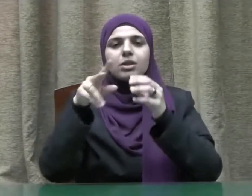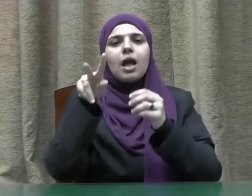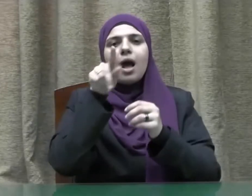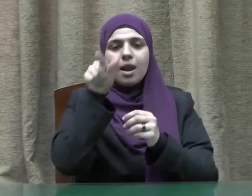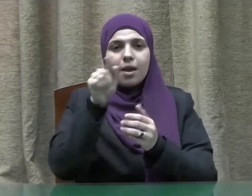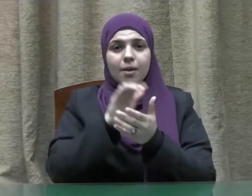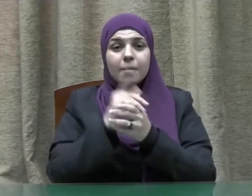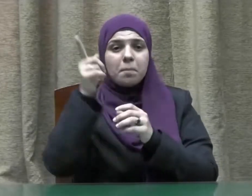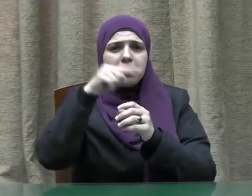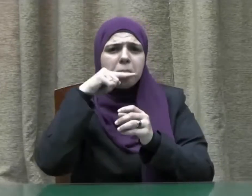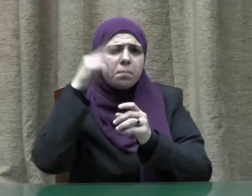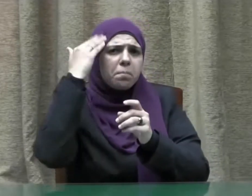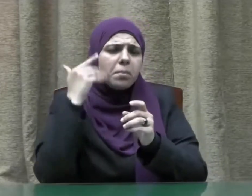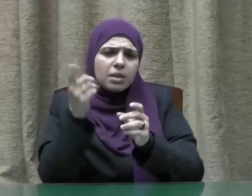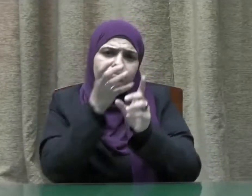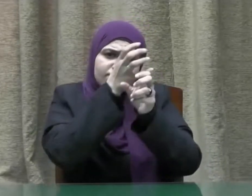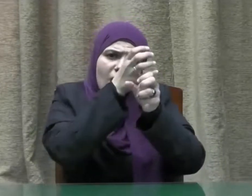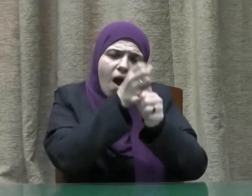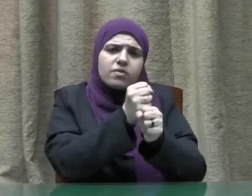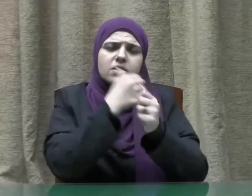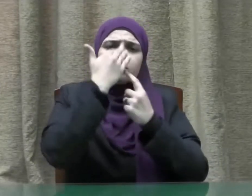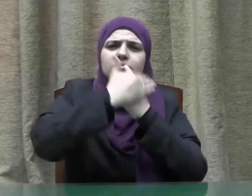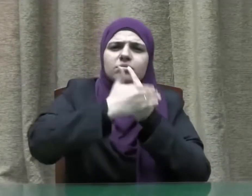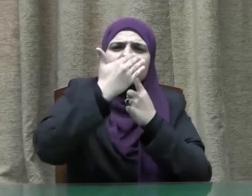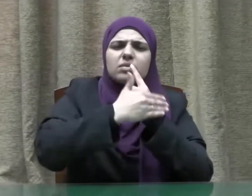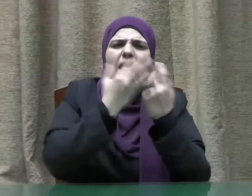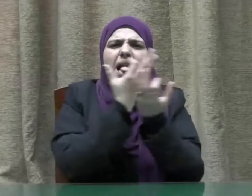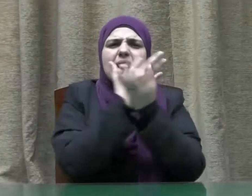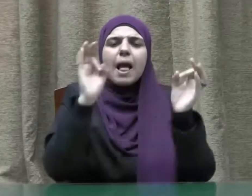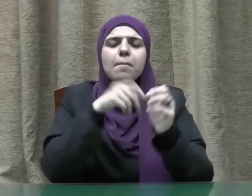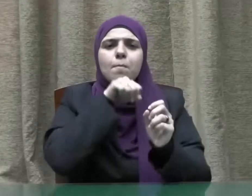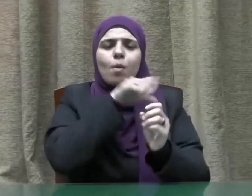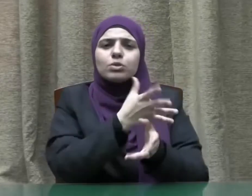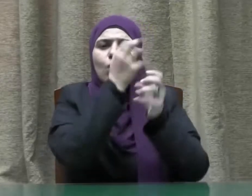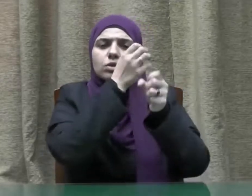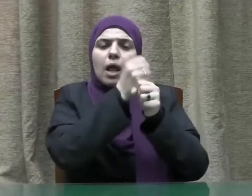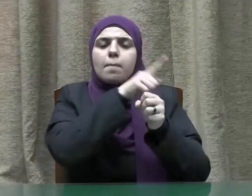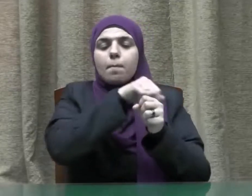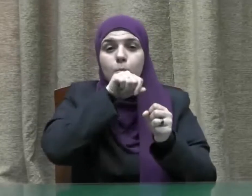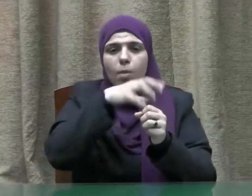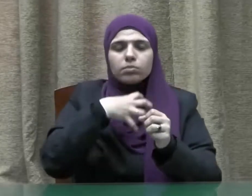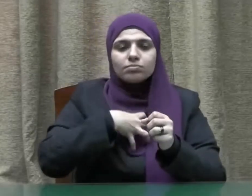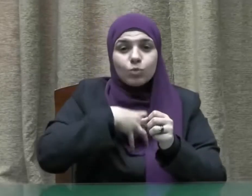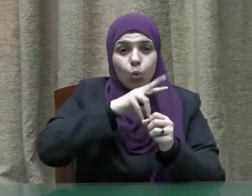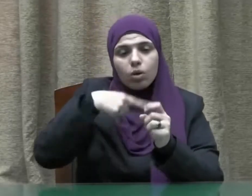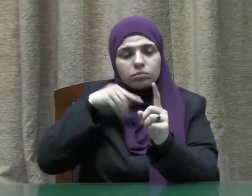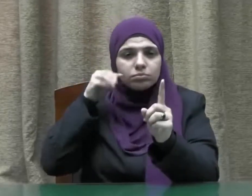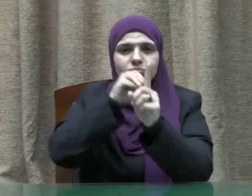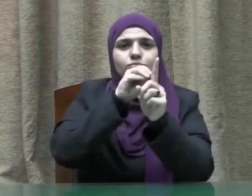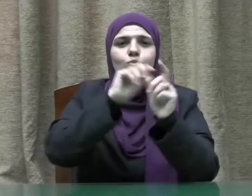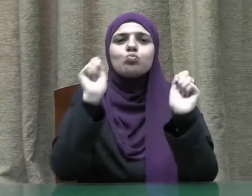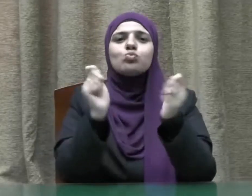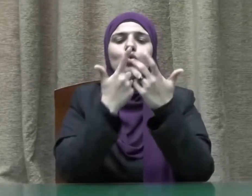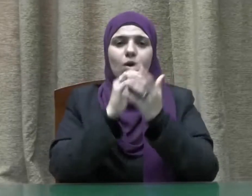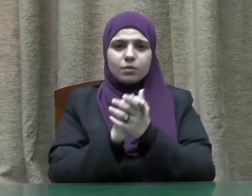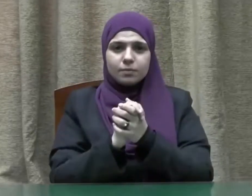الله عنها التي كانت حصنا وملاذا آمنا يلجأ له عند شدته